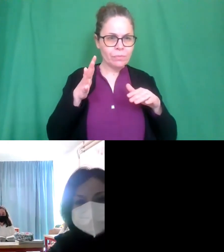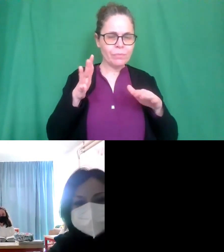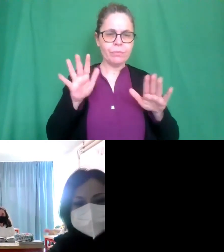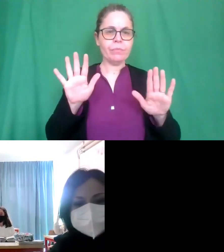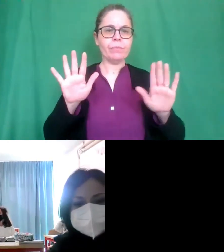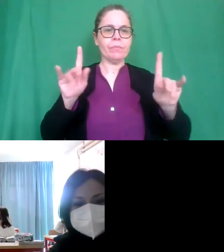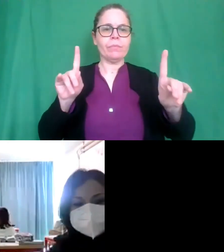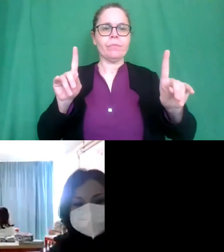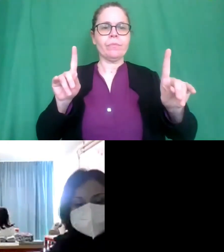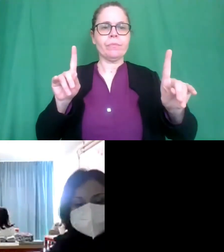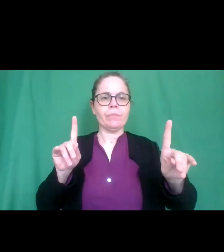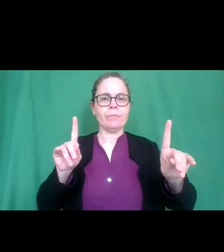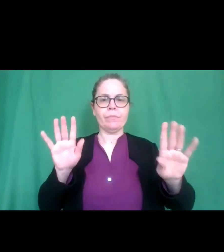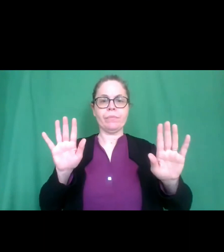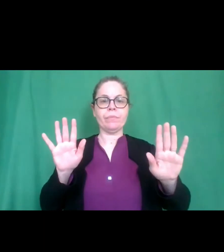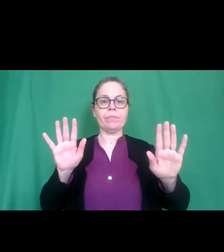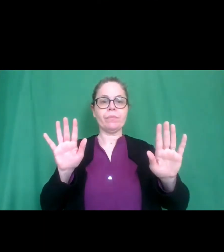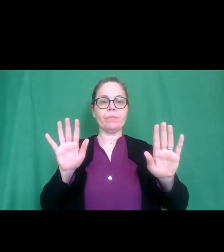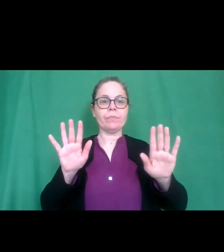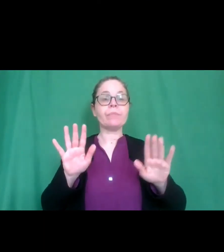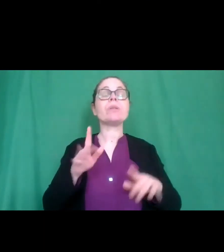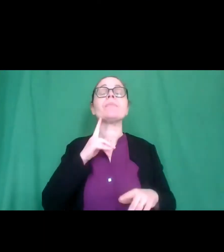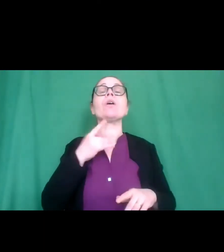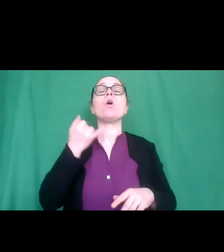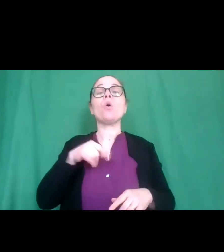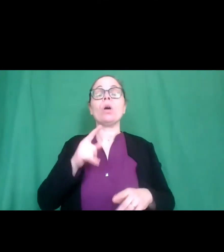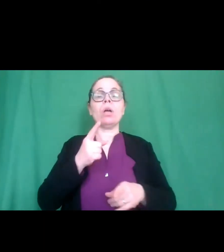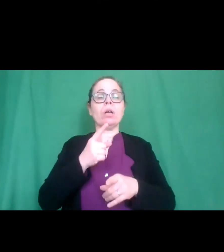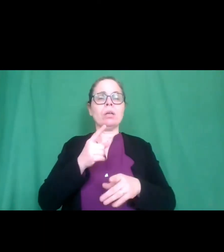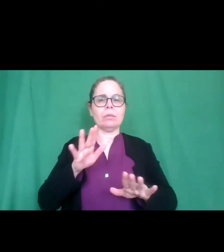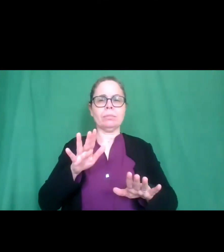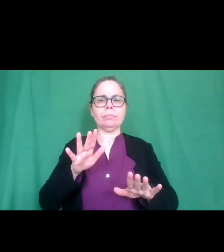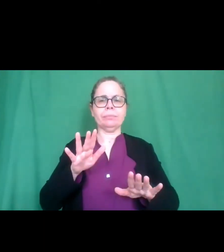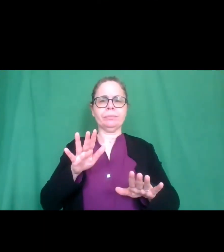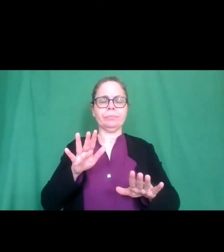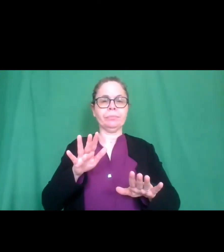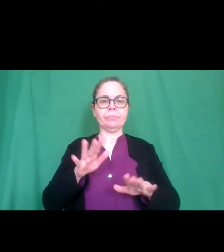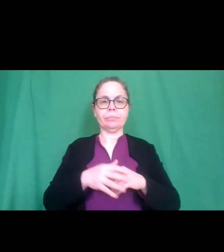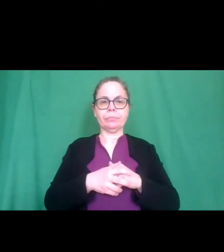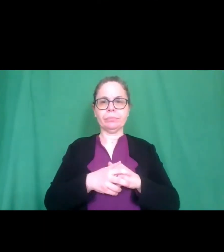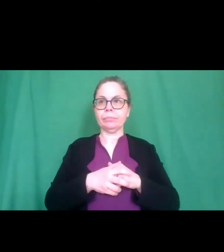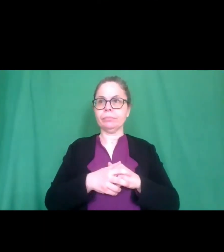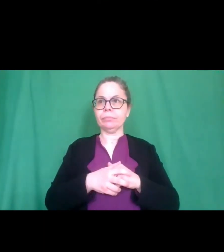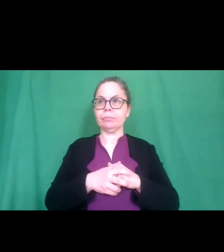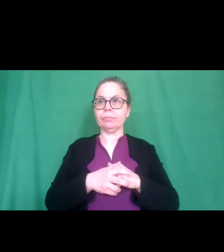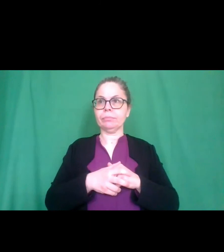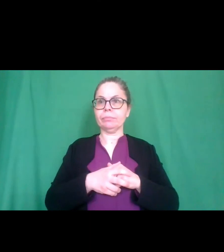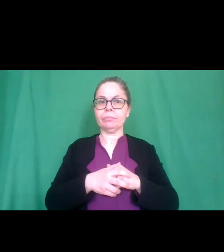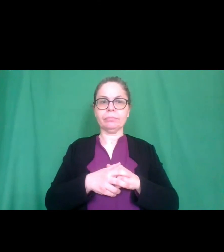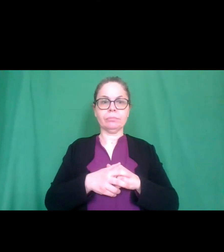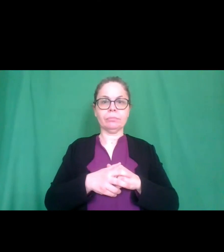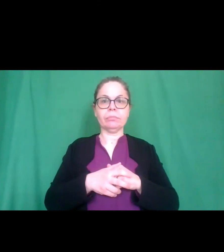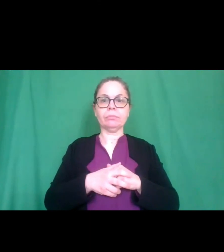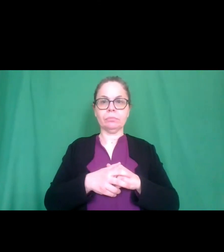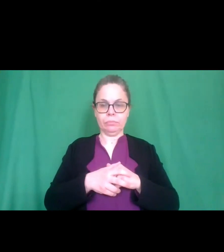e dobbiamo dire dobbiamo dire scusate non si stava spegnendo dobbiamo chiudere